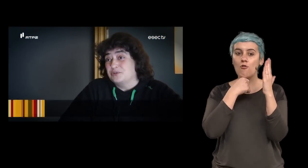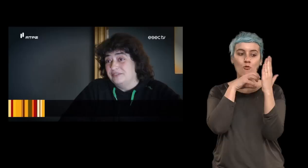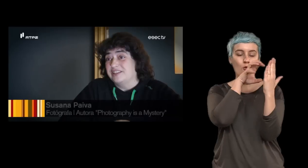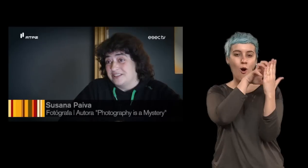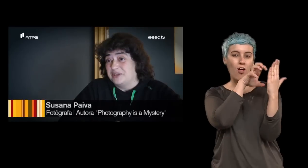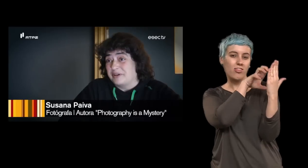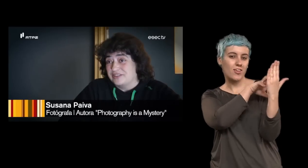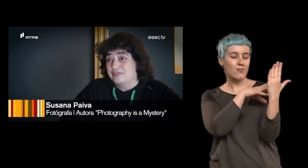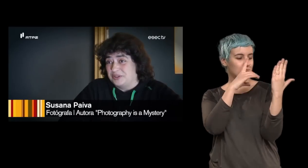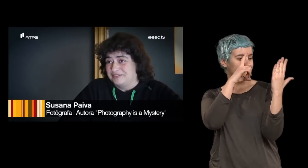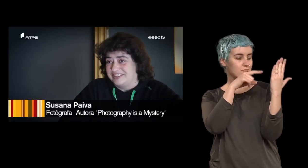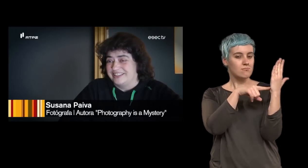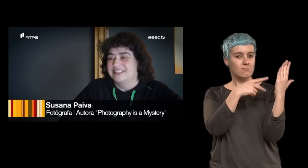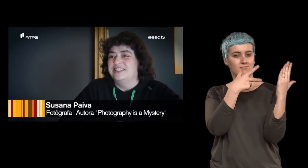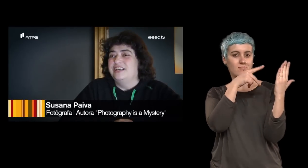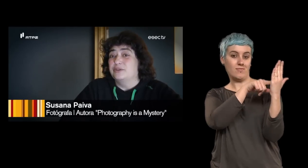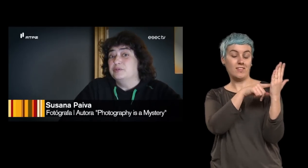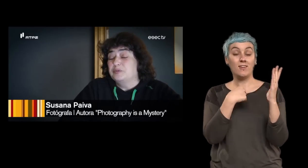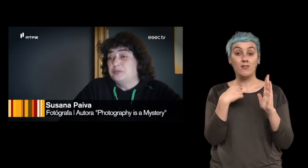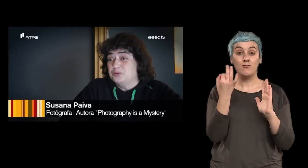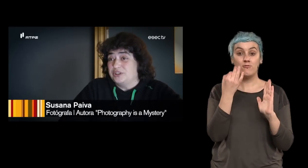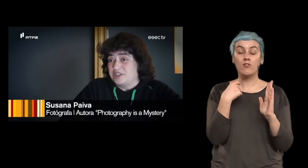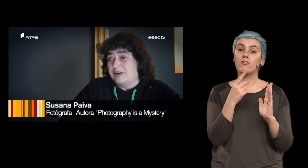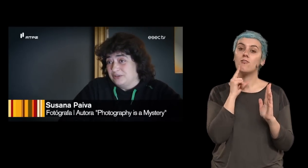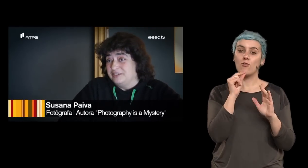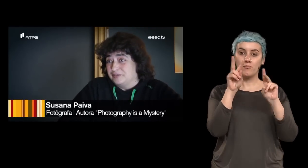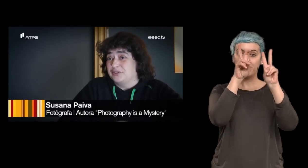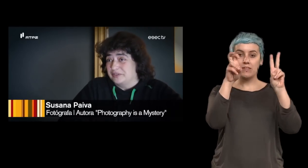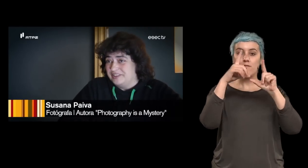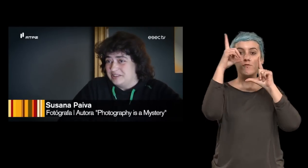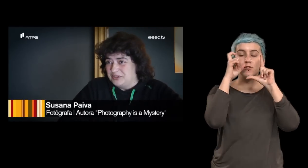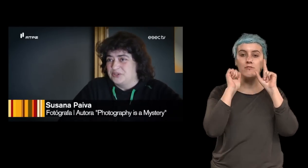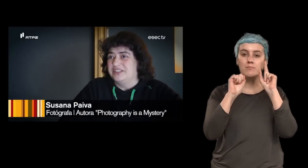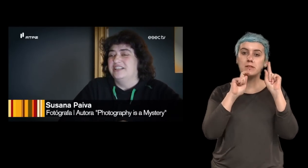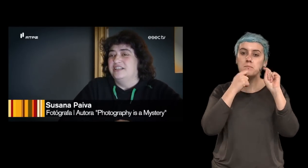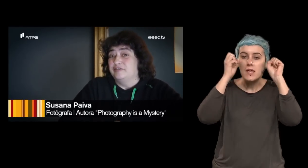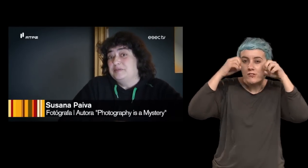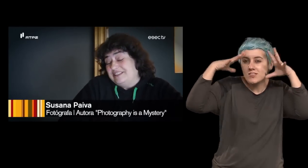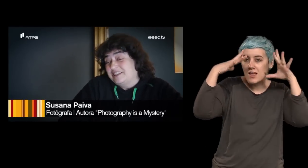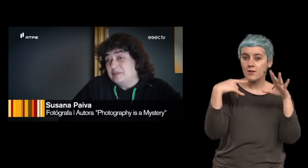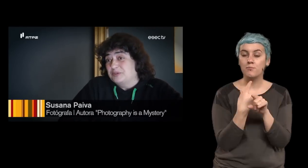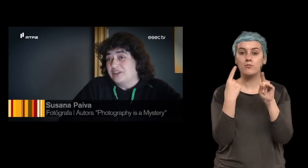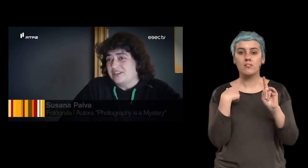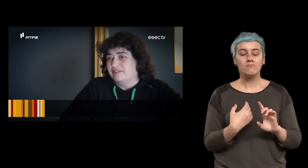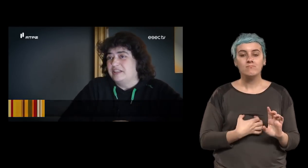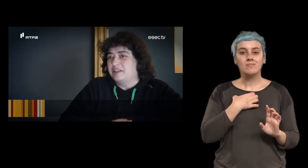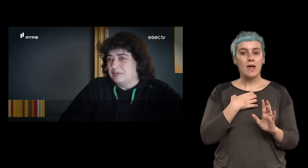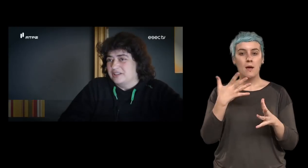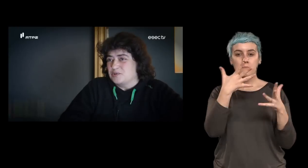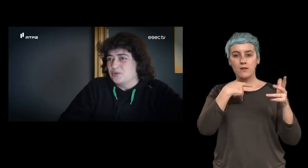descodificação na imagem fotográfica. Quando me propus a chamar o livro Photography is a Mystery, foi exatamente porque achava que grande parte das pessoas